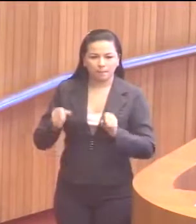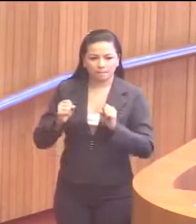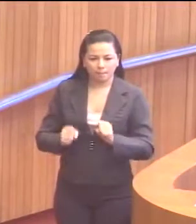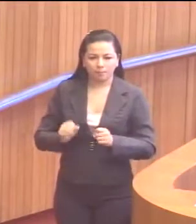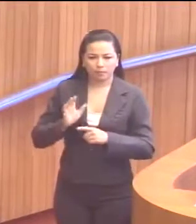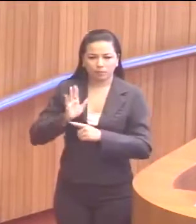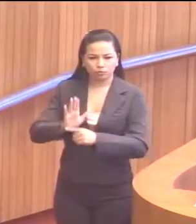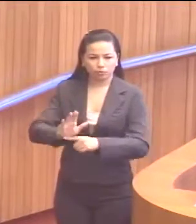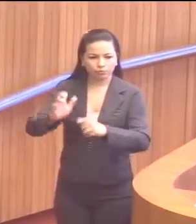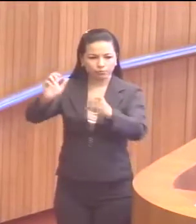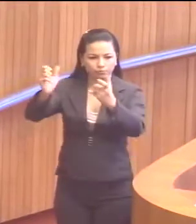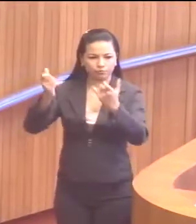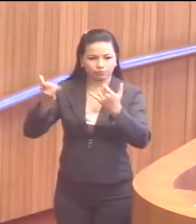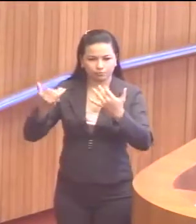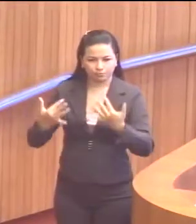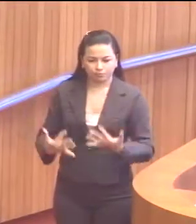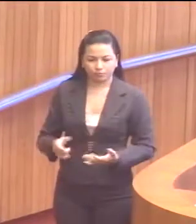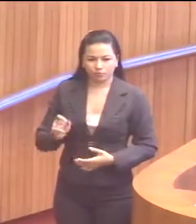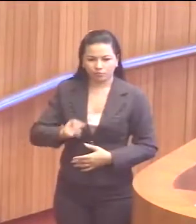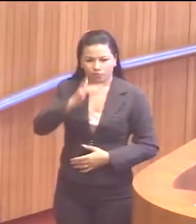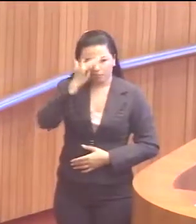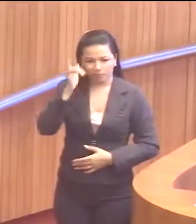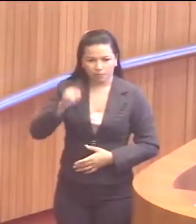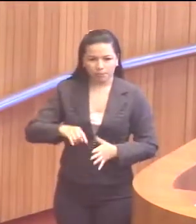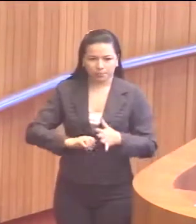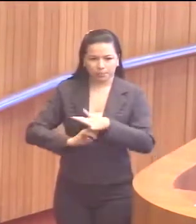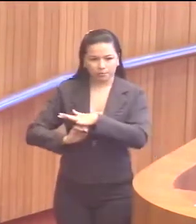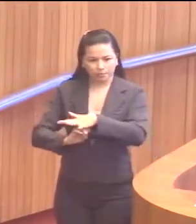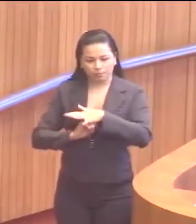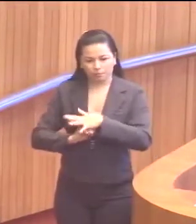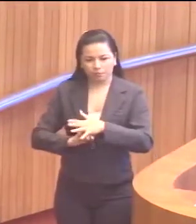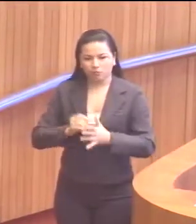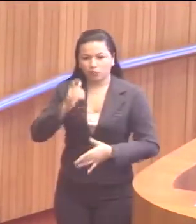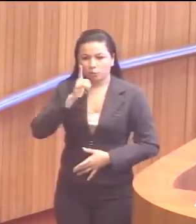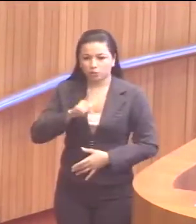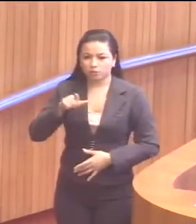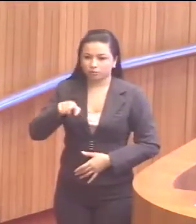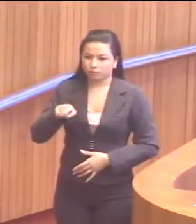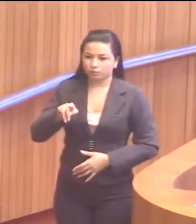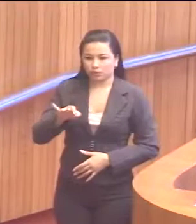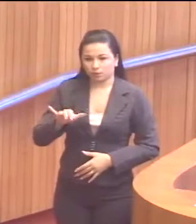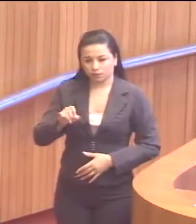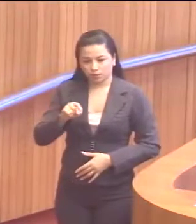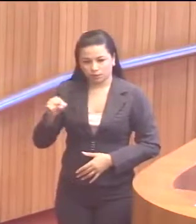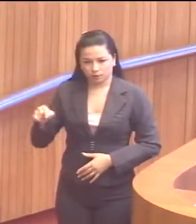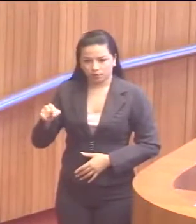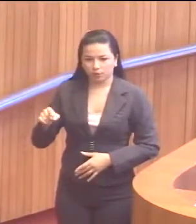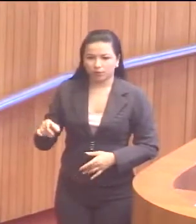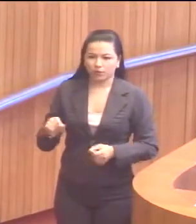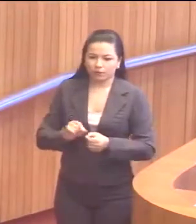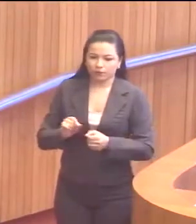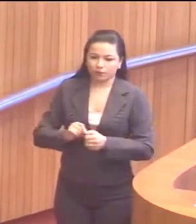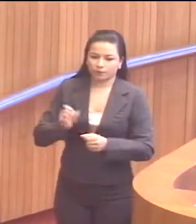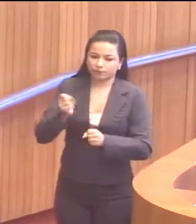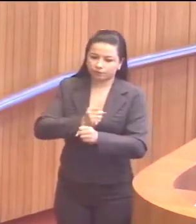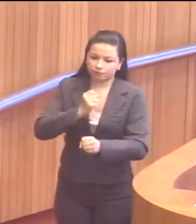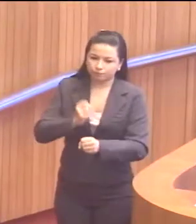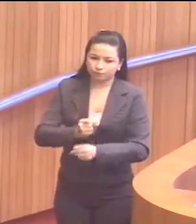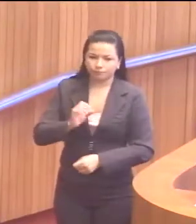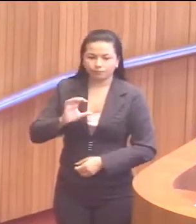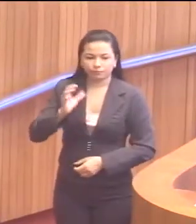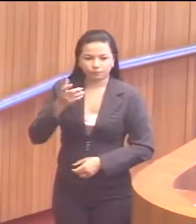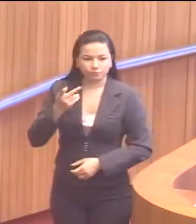até ajudar a esclarecer quem foi a empresa que ganhou a licitação e vai executar esses